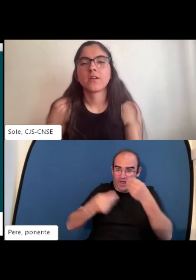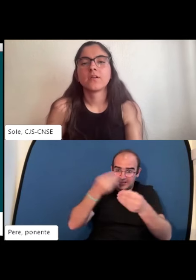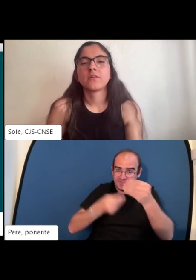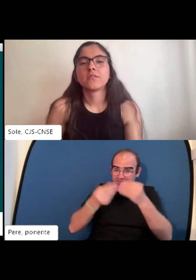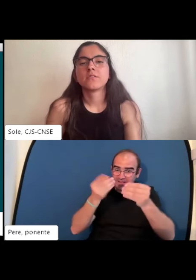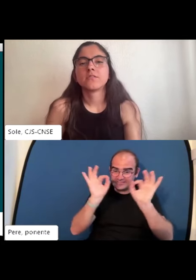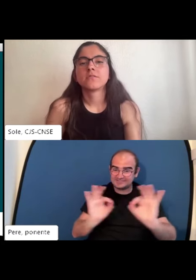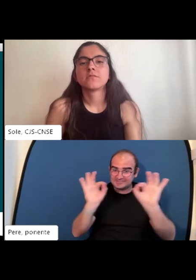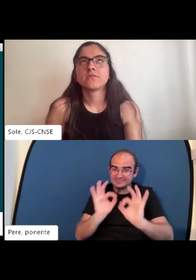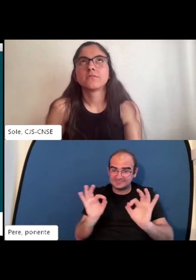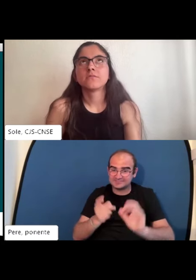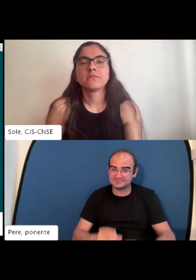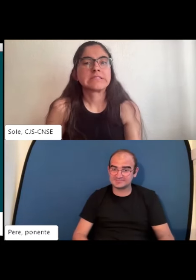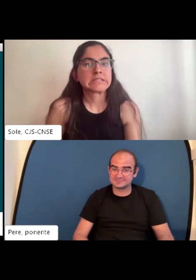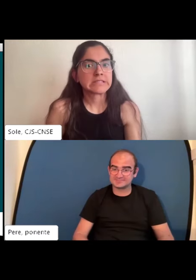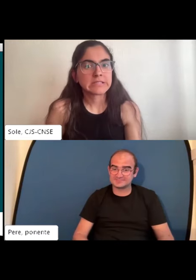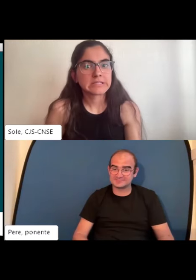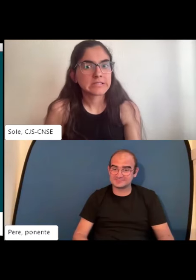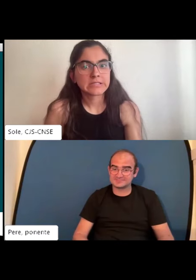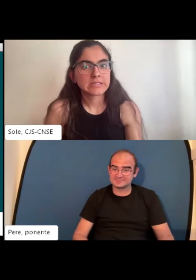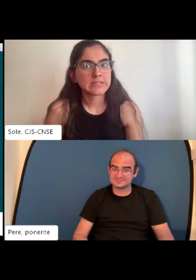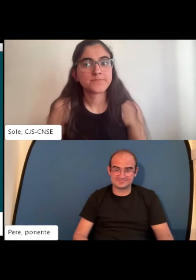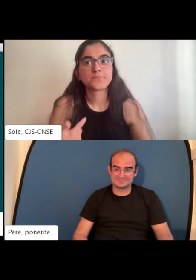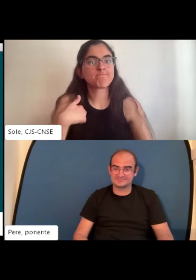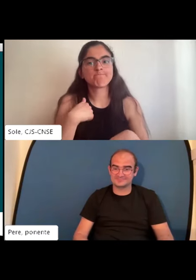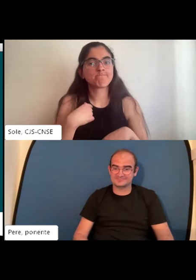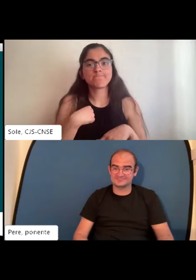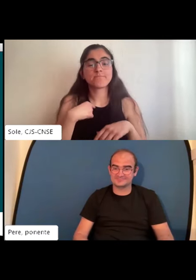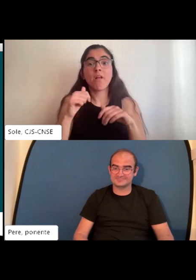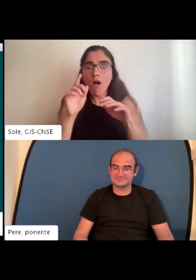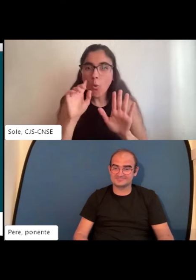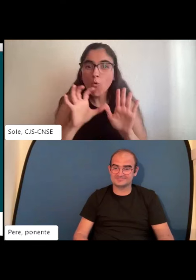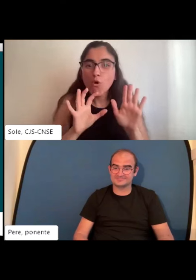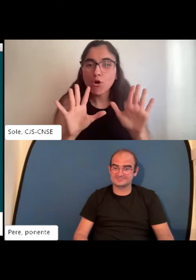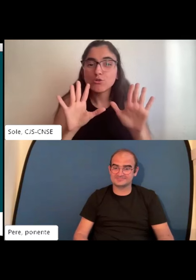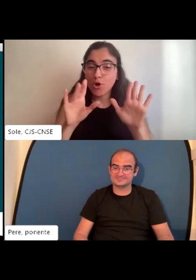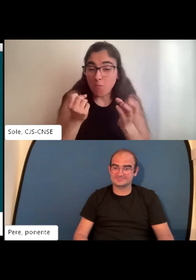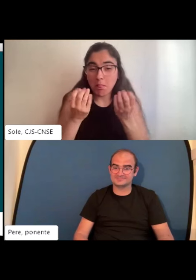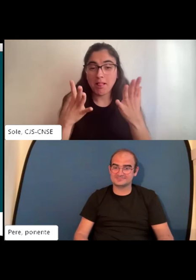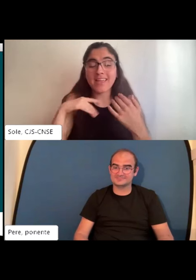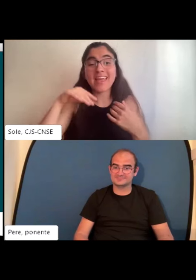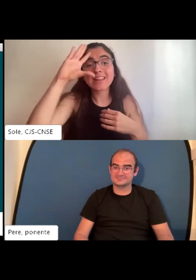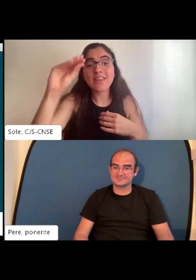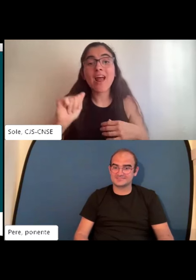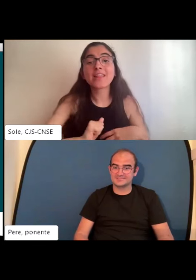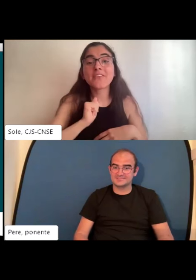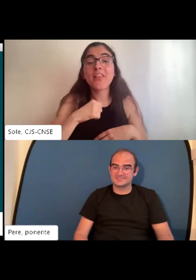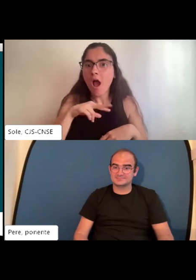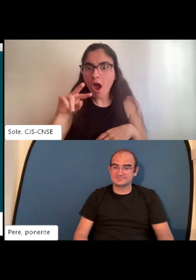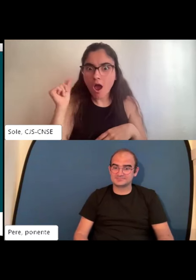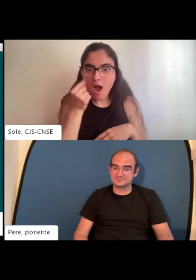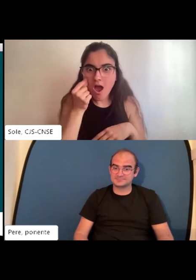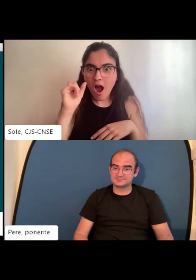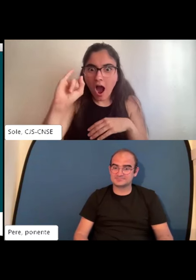de de comentar qué herramientas te quería preguntar ¿tú has usado la IA alguna vez? a ver es curioso y